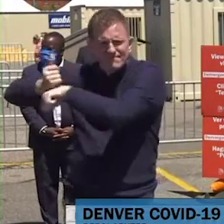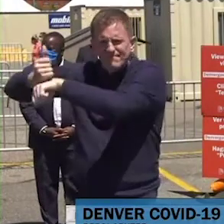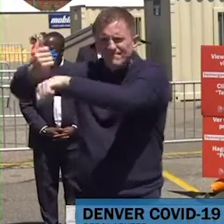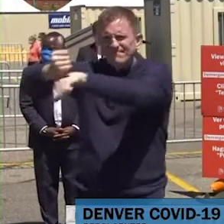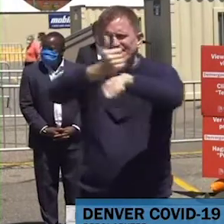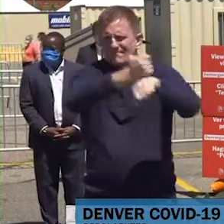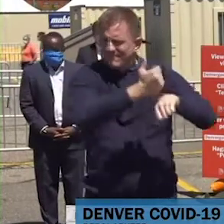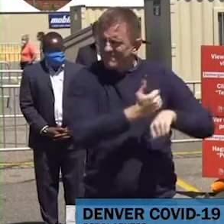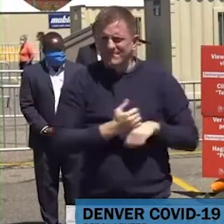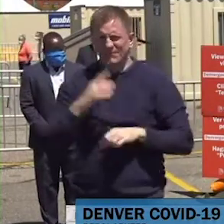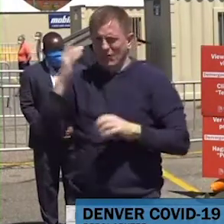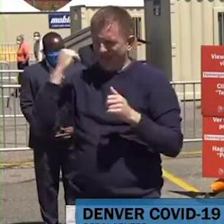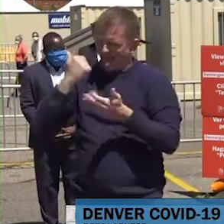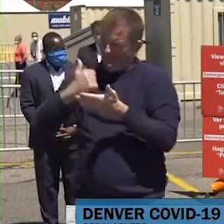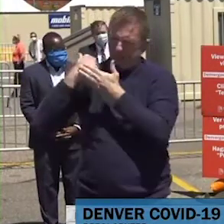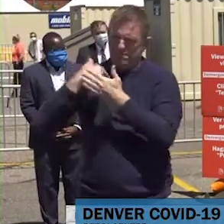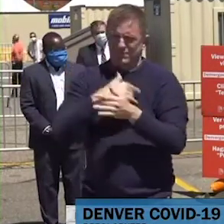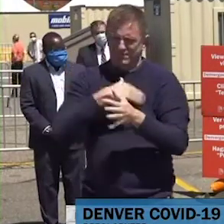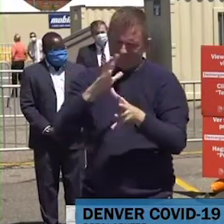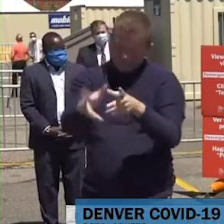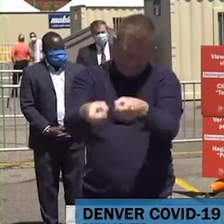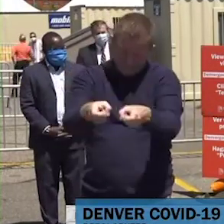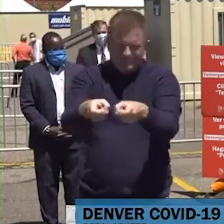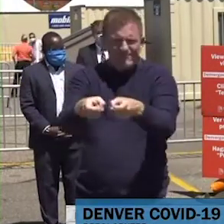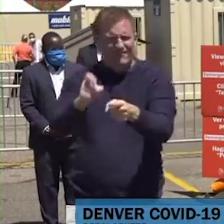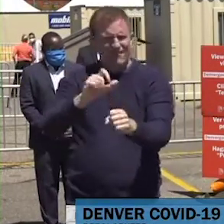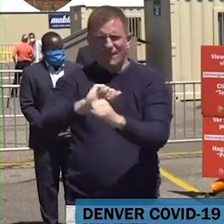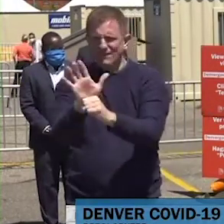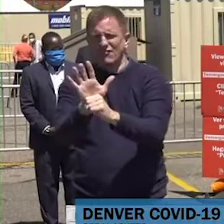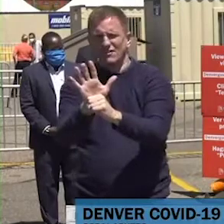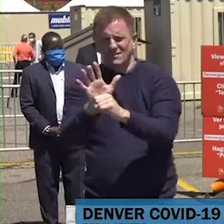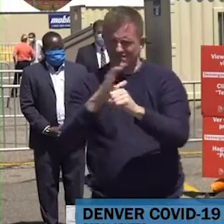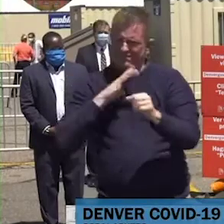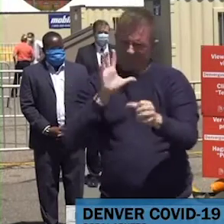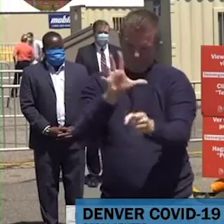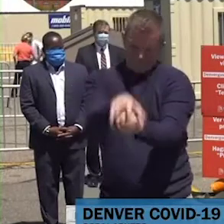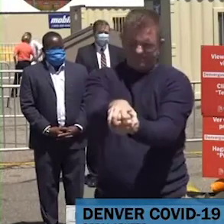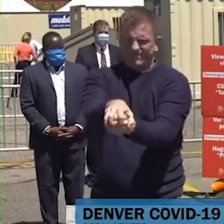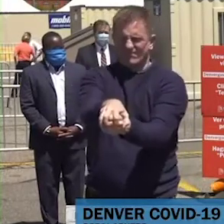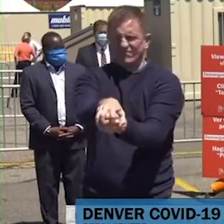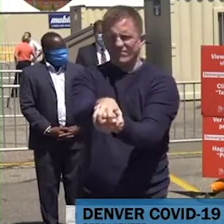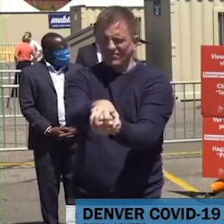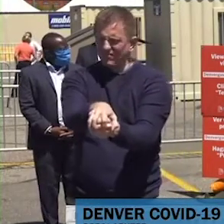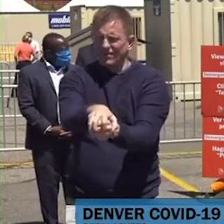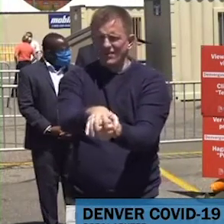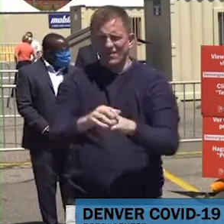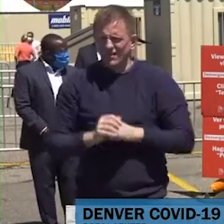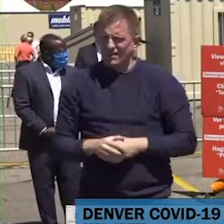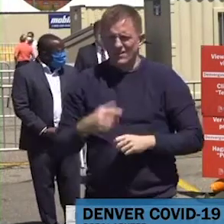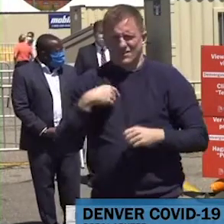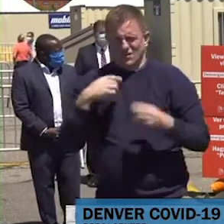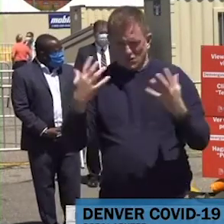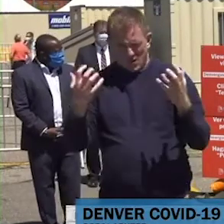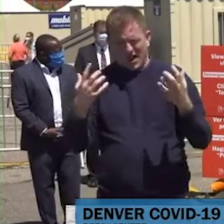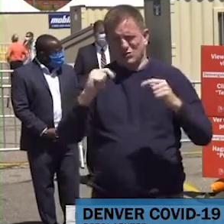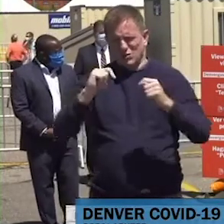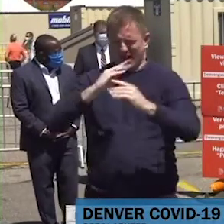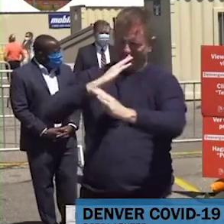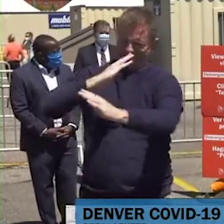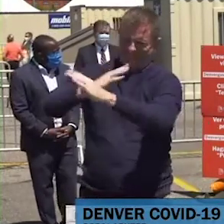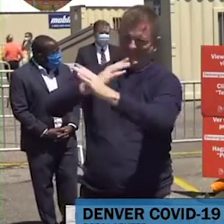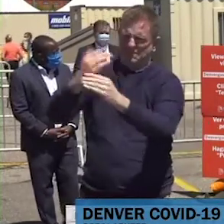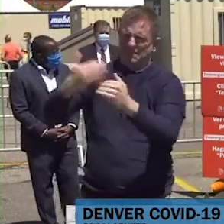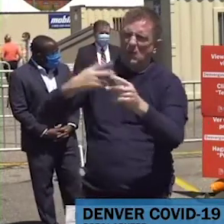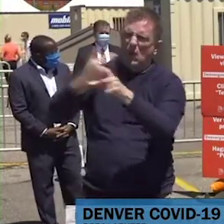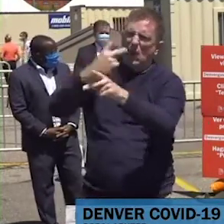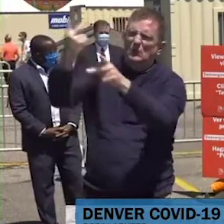contener a este virus mortal, para prevenir el tipo de clausuras tan devastadoras cuales sucedieron en nuestro estado el mes